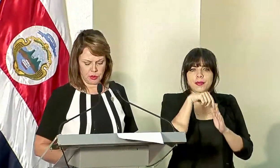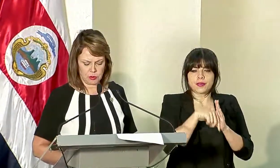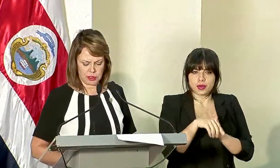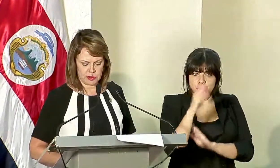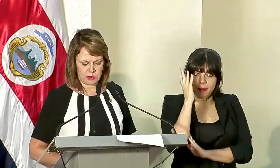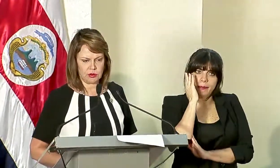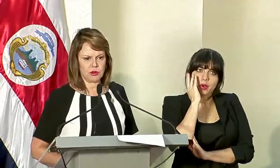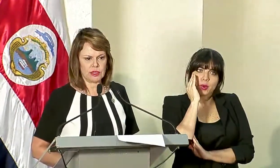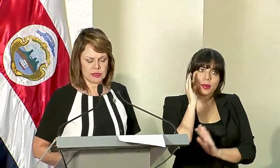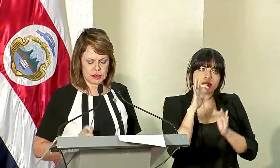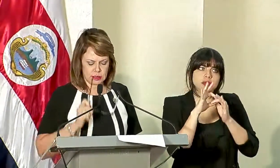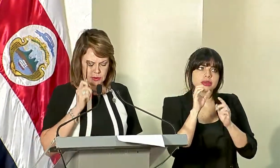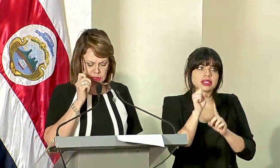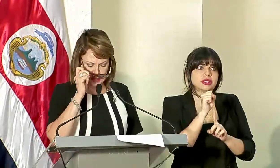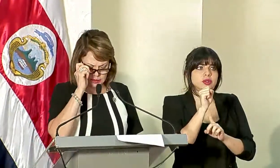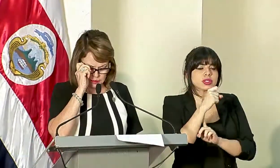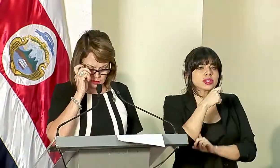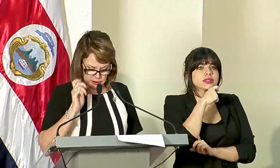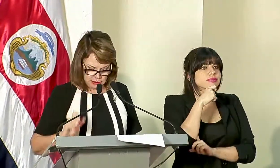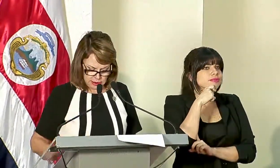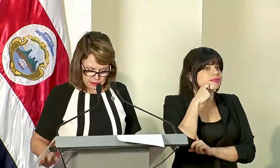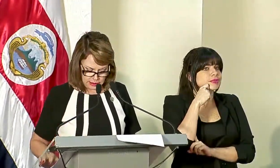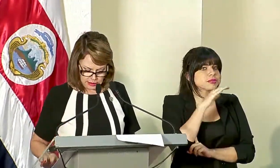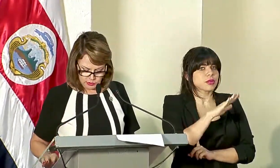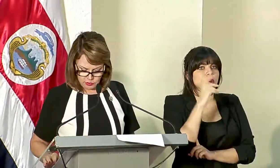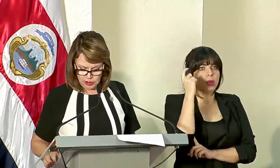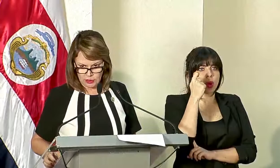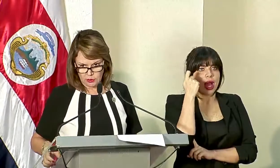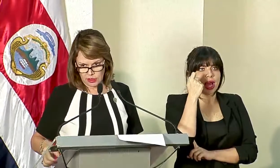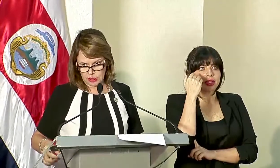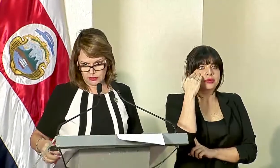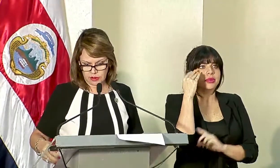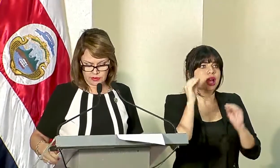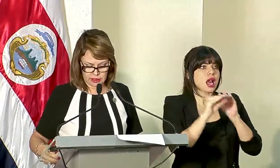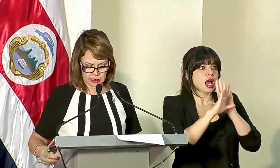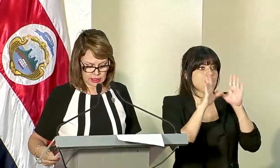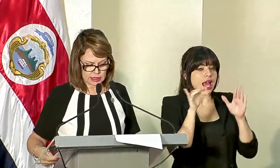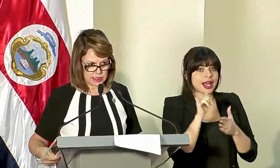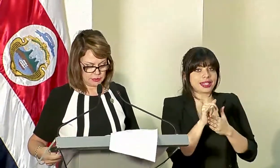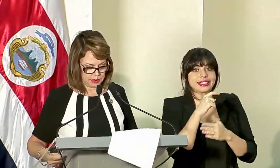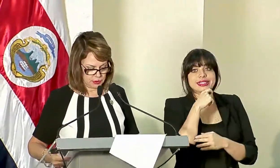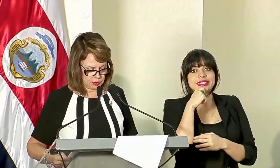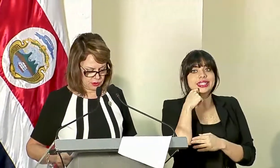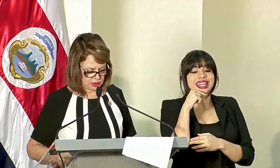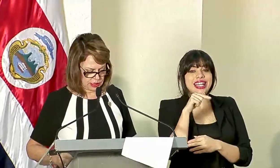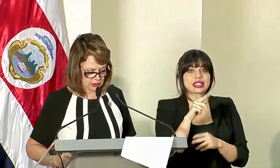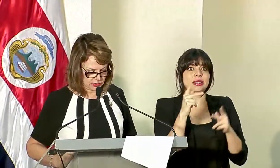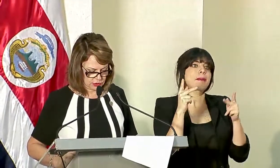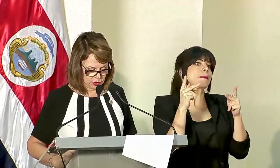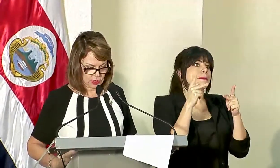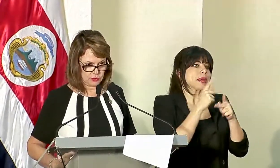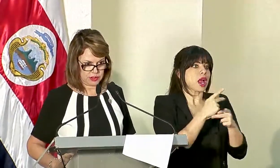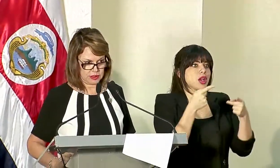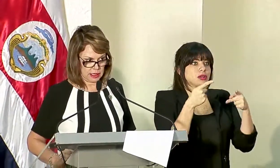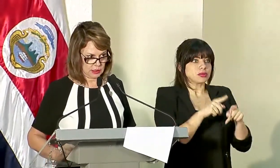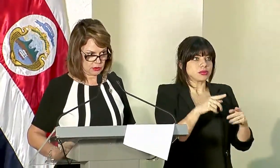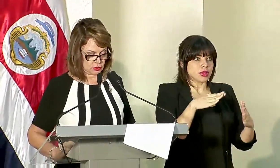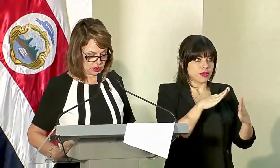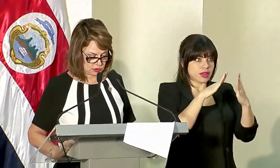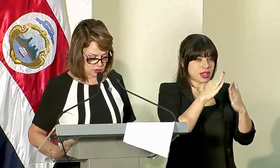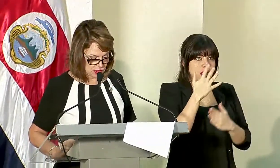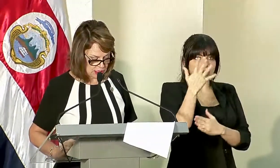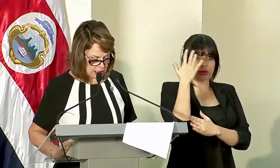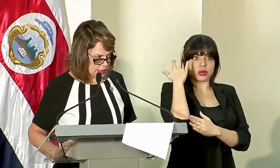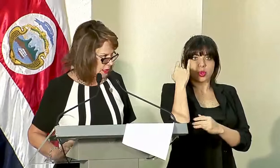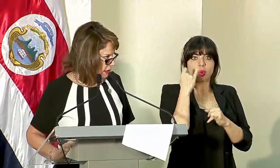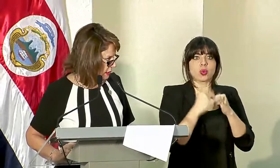preocupación por la situación de la sequía en Guanacaste, teniendo claro que esta sequía es la peor que nos ha tocado enfrentar en